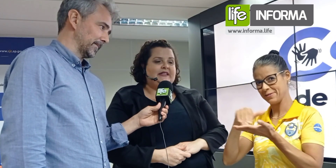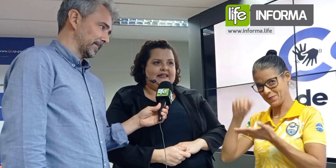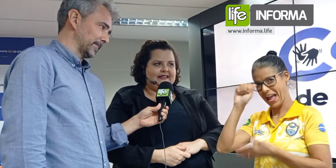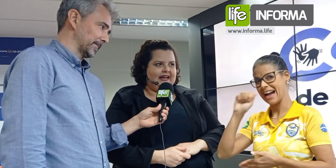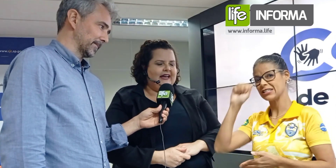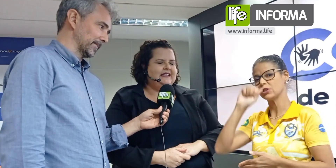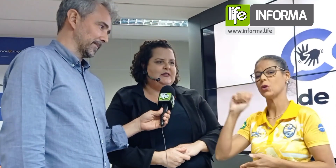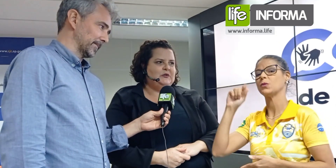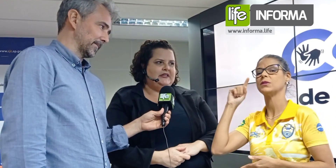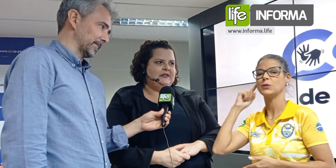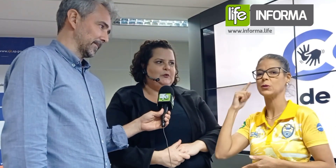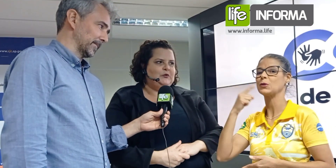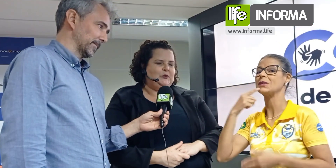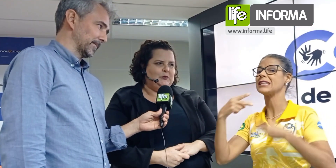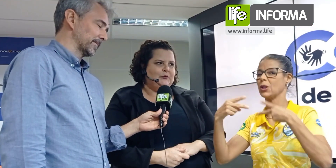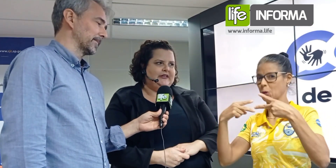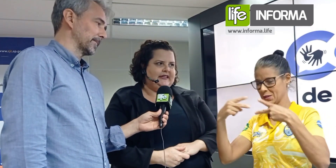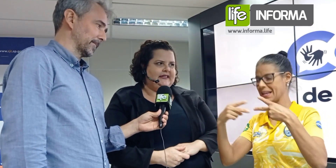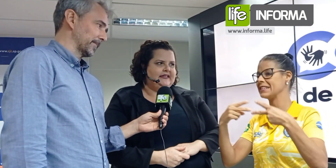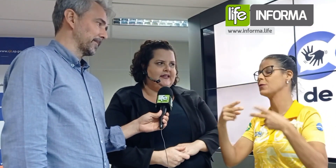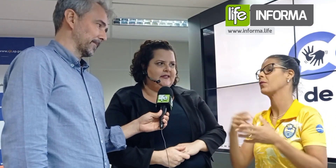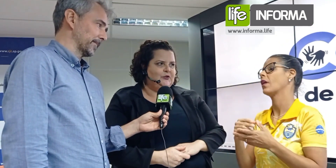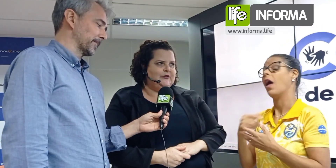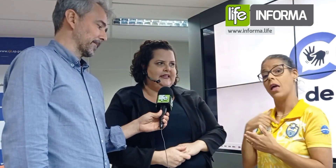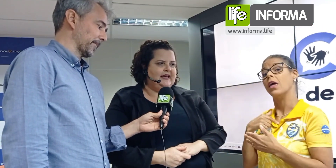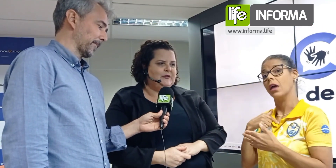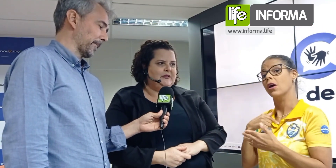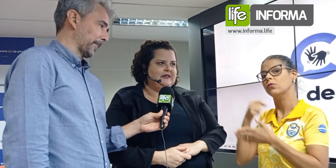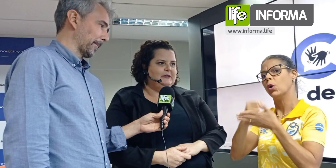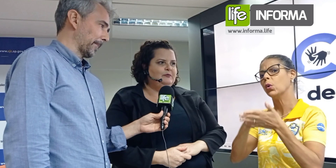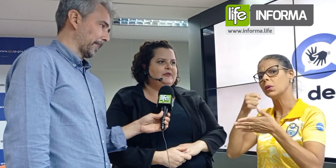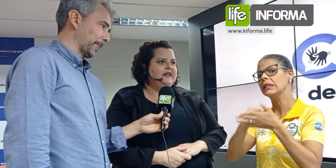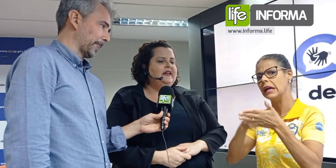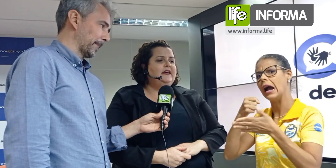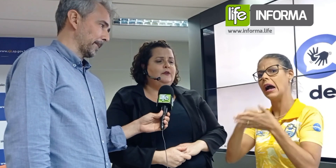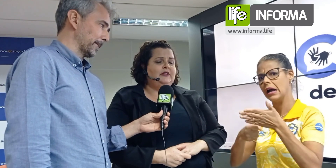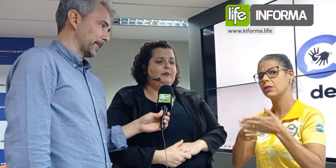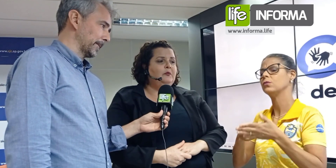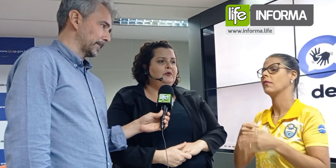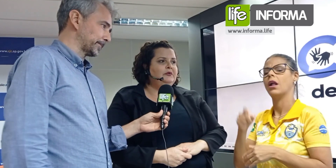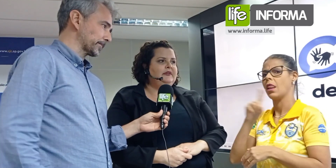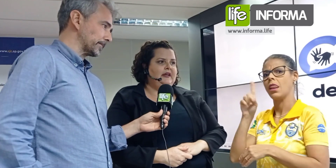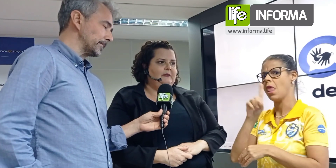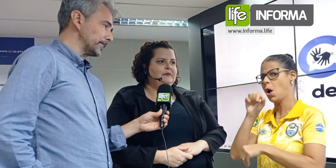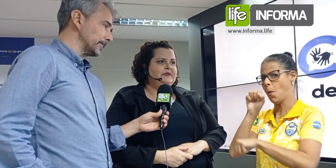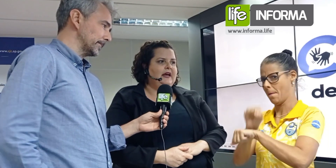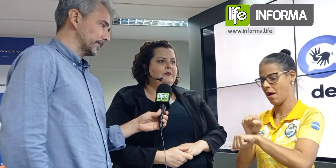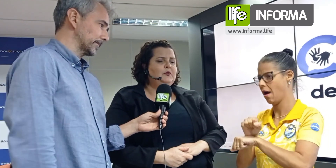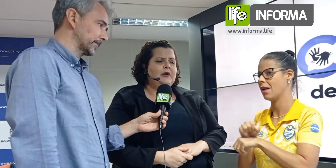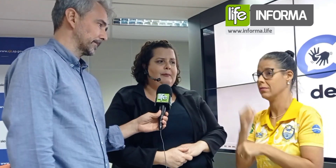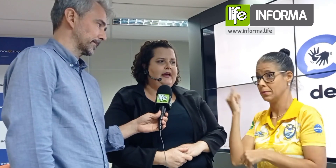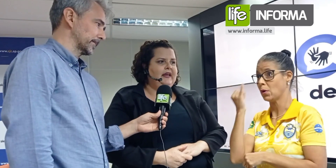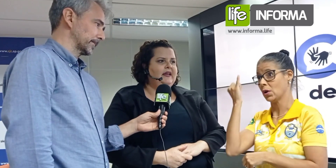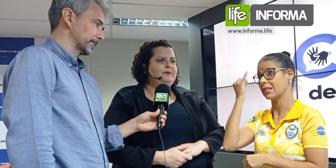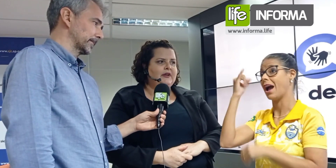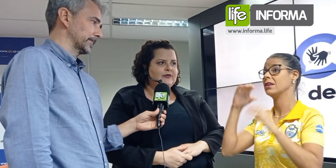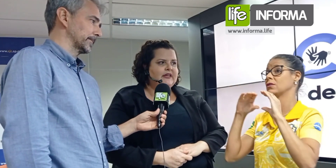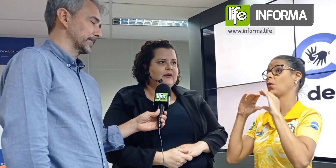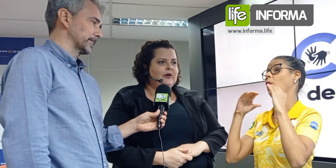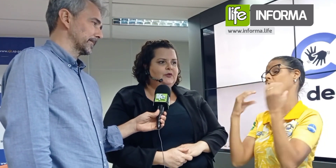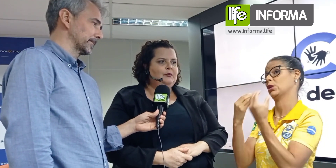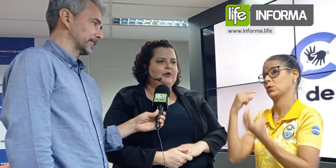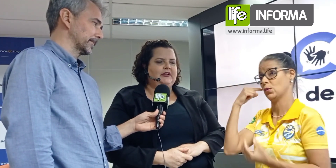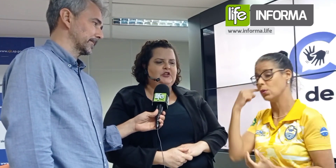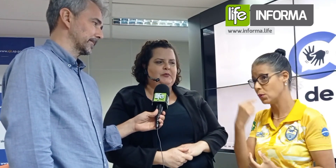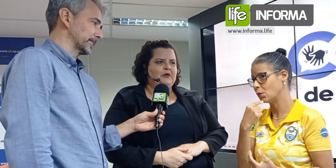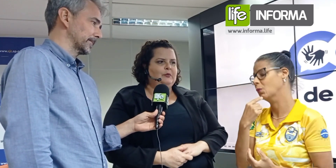Eu sou secretária da Associação dos Surdos, aqui da cidade de São José dos Campos, e eu lutei por muito tempo, sabe? Eu nunca parei, porque